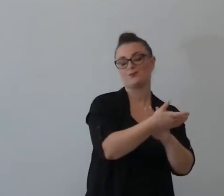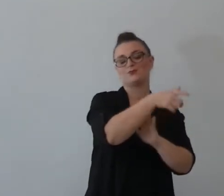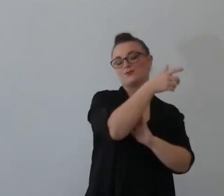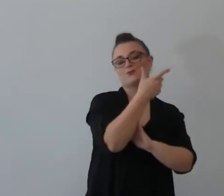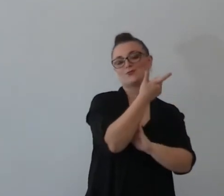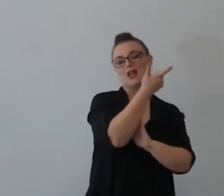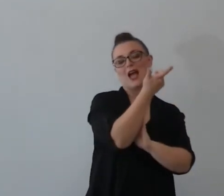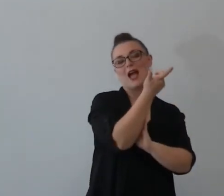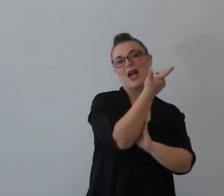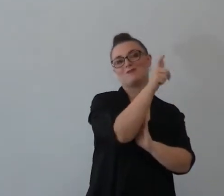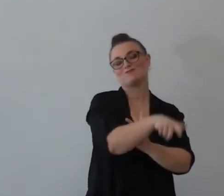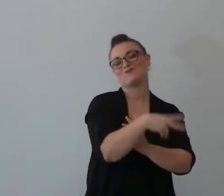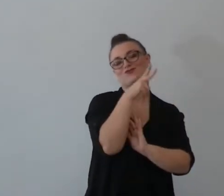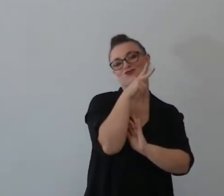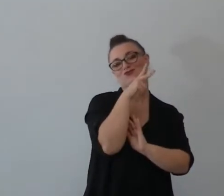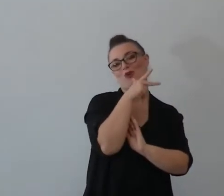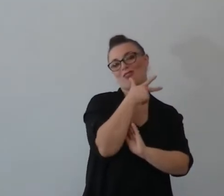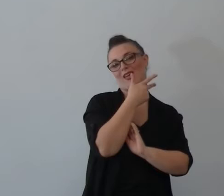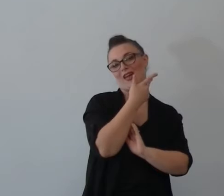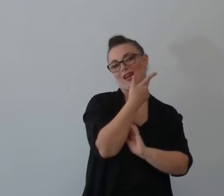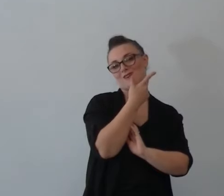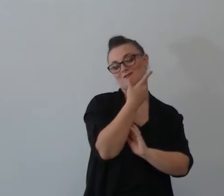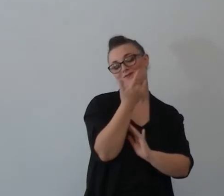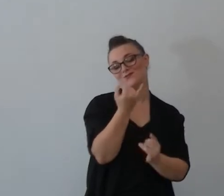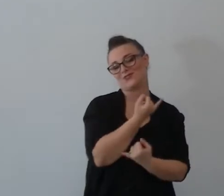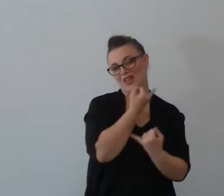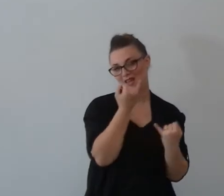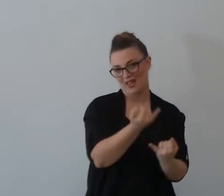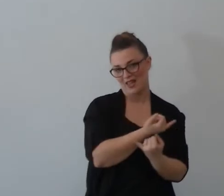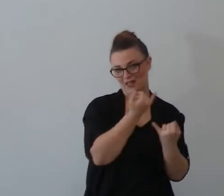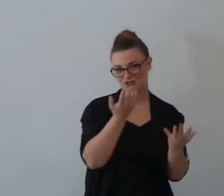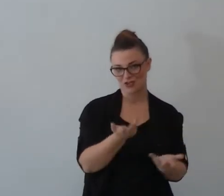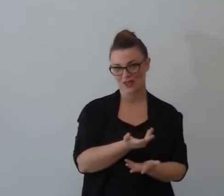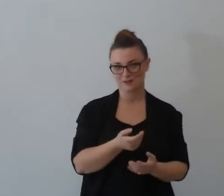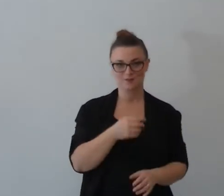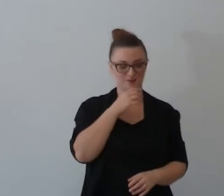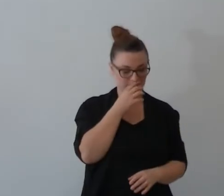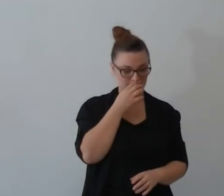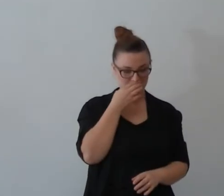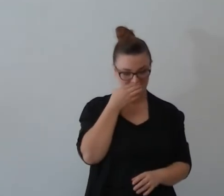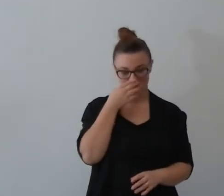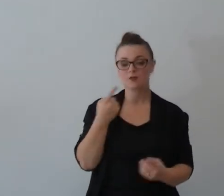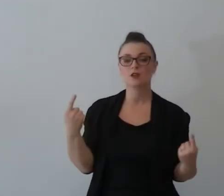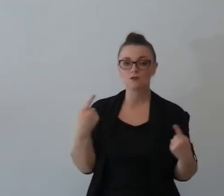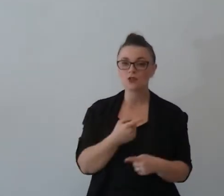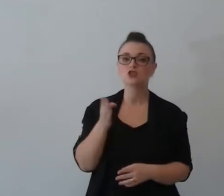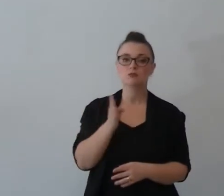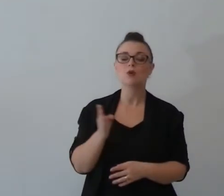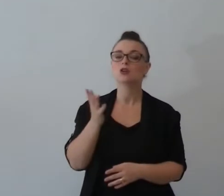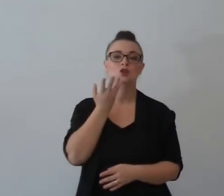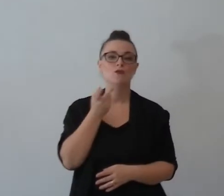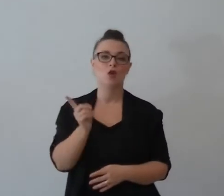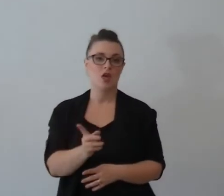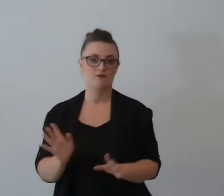quinta cosa che fa si dimostra ancora una volta generoso il cuore generoso proprio ha dato ha già dato